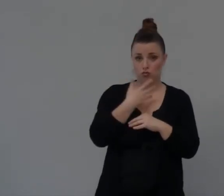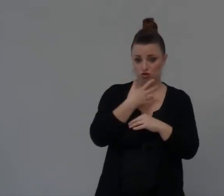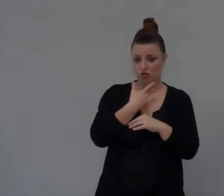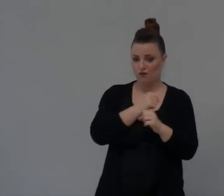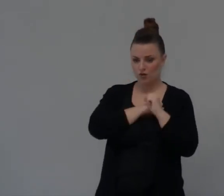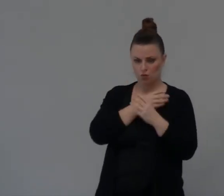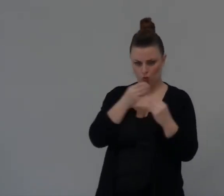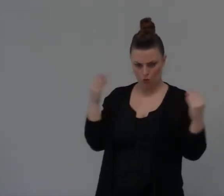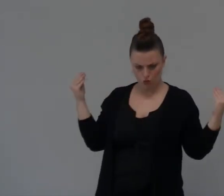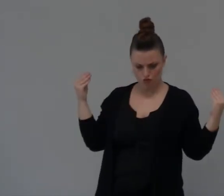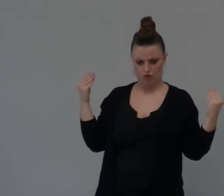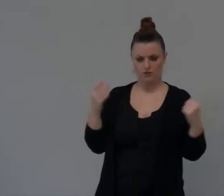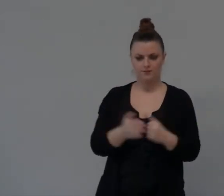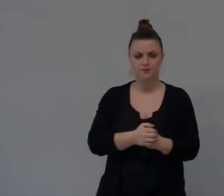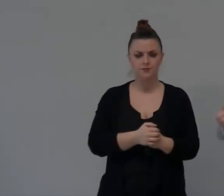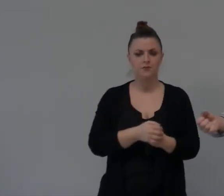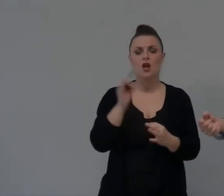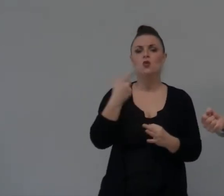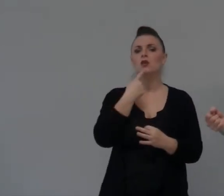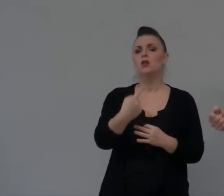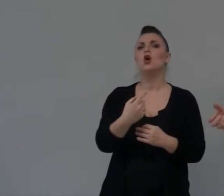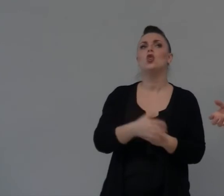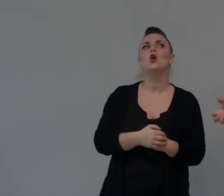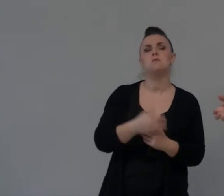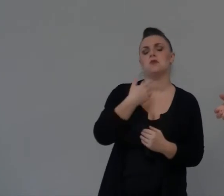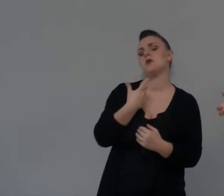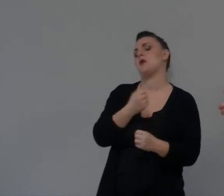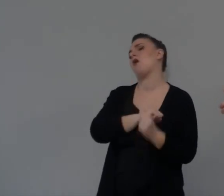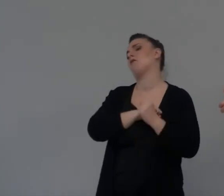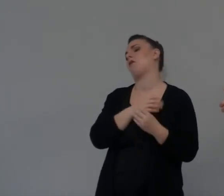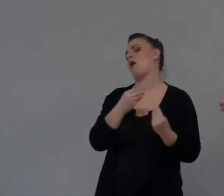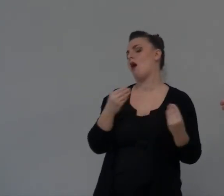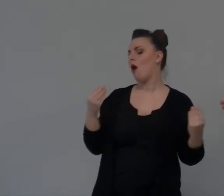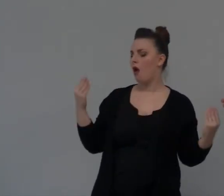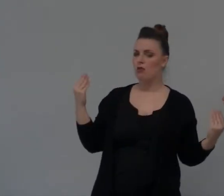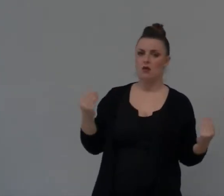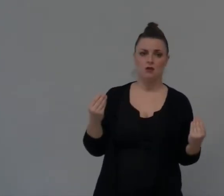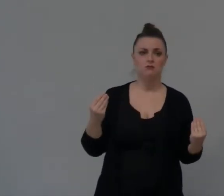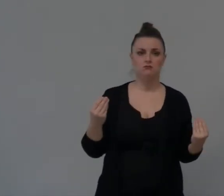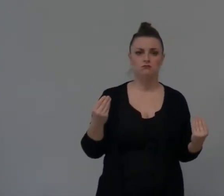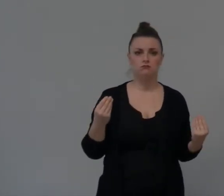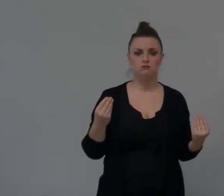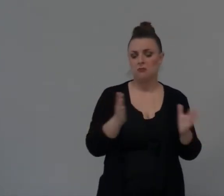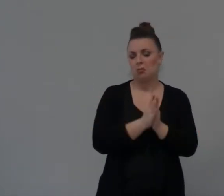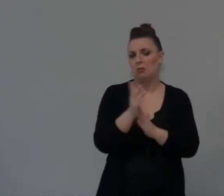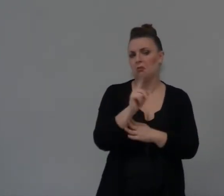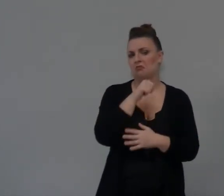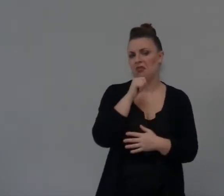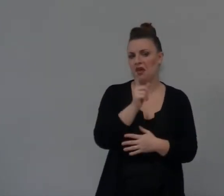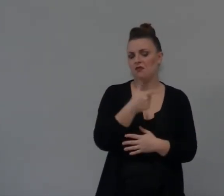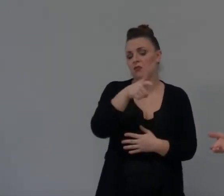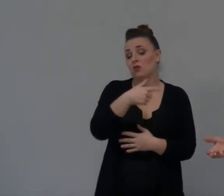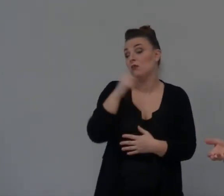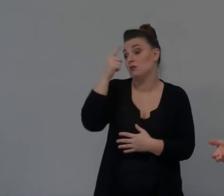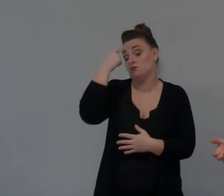Sono Quelli Che Dicono Io Ho Fede Io Fede Non Prego Perché Tanto Il Signore